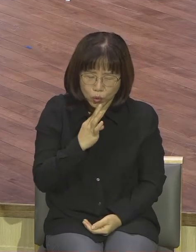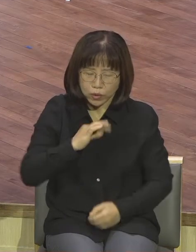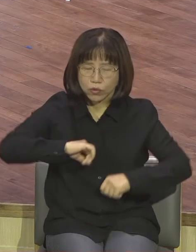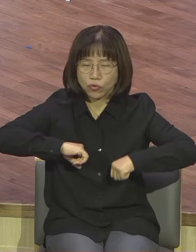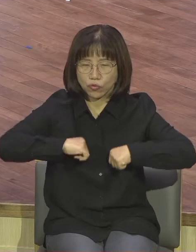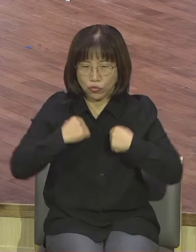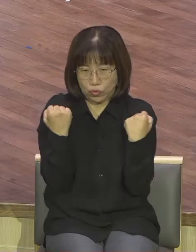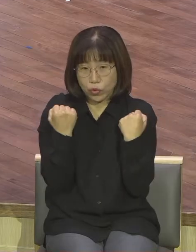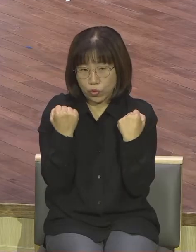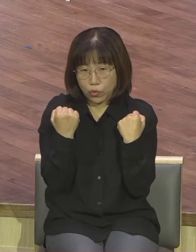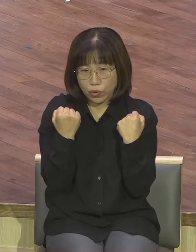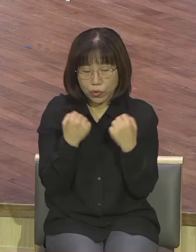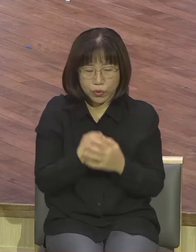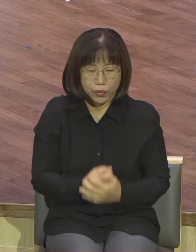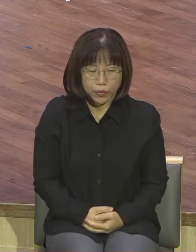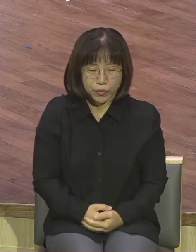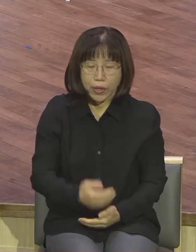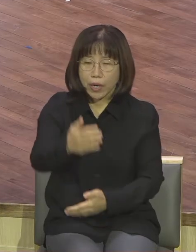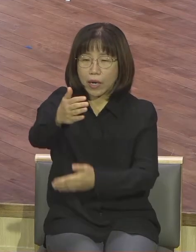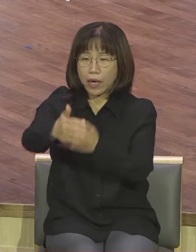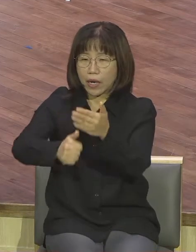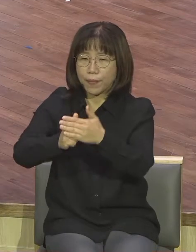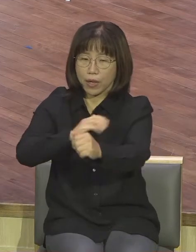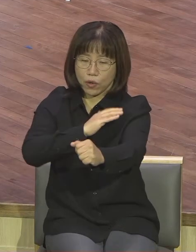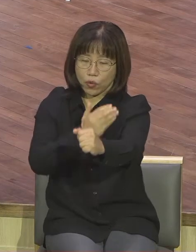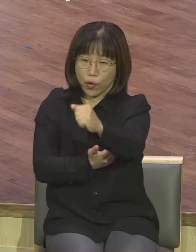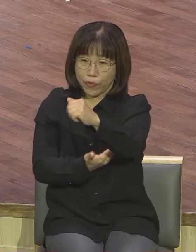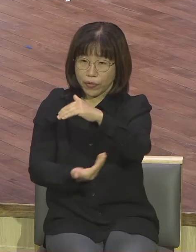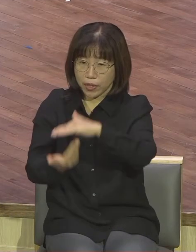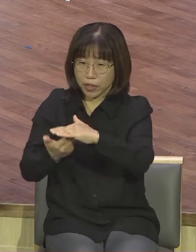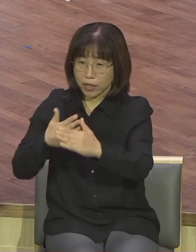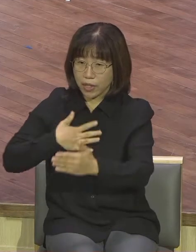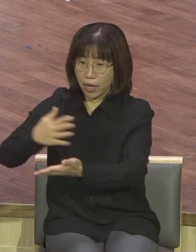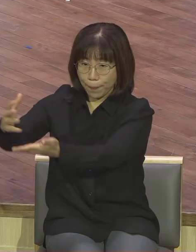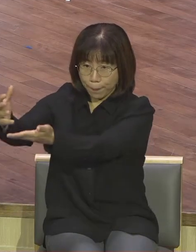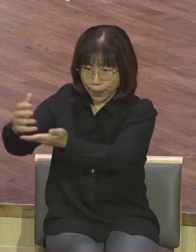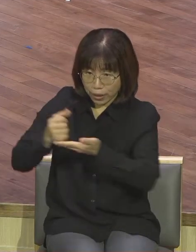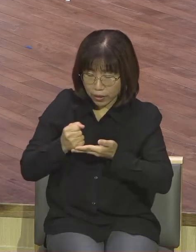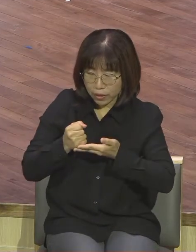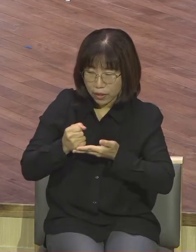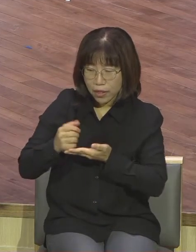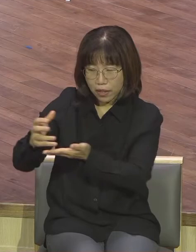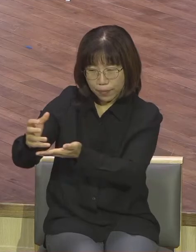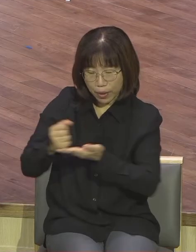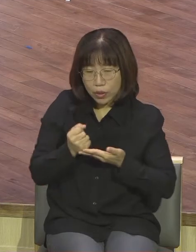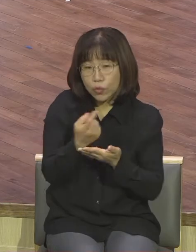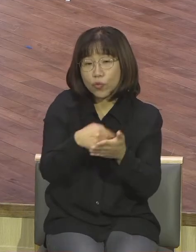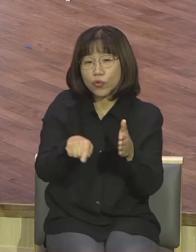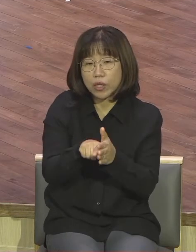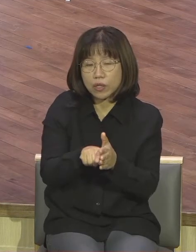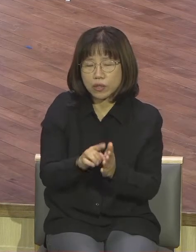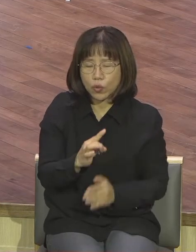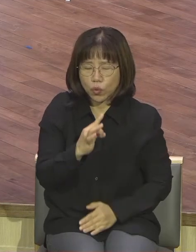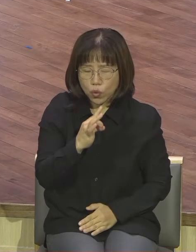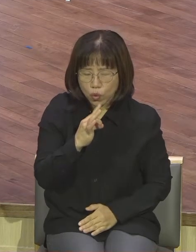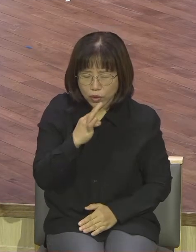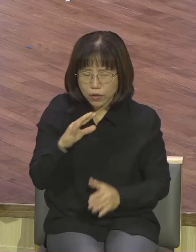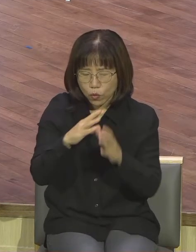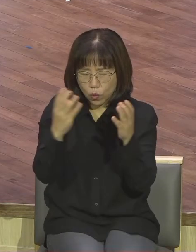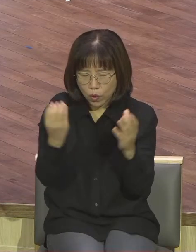하나님의 권능을 내가 체험하고 내 것 만들려고 하면 하나님이 내게